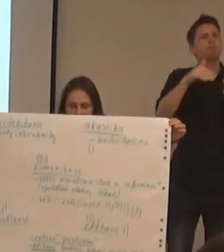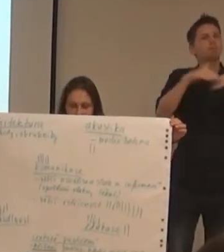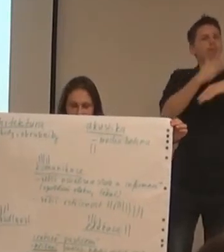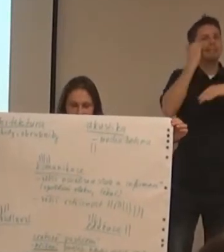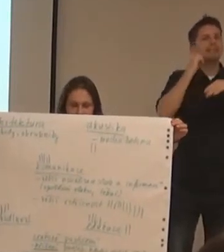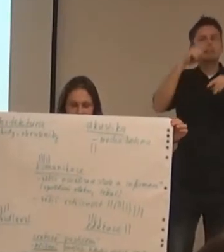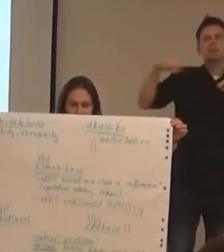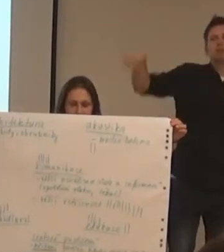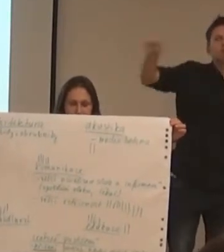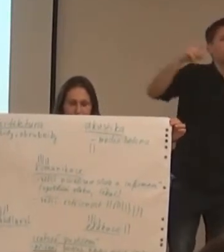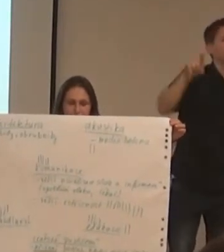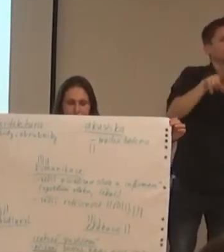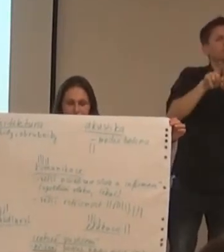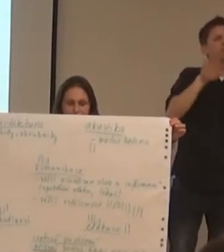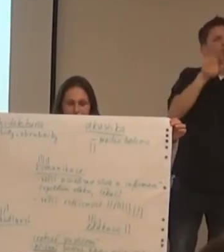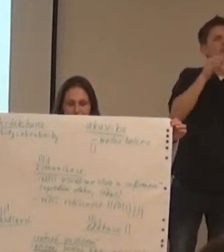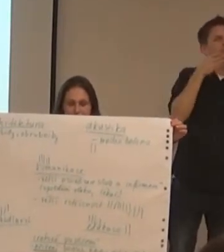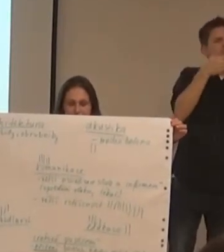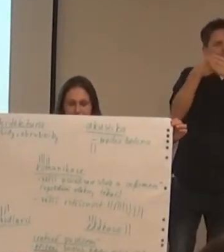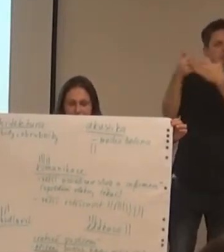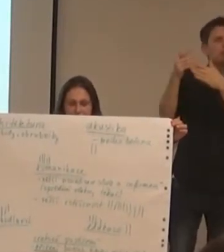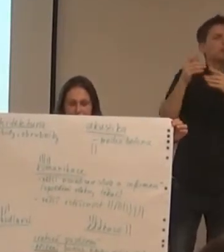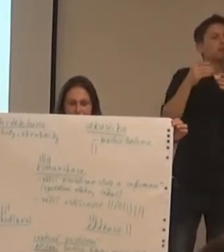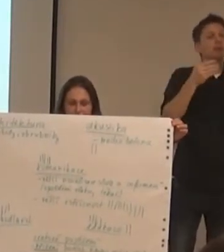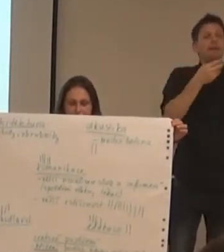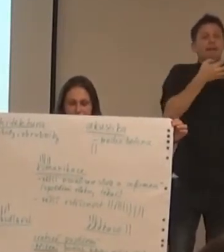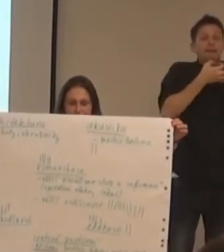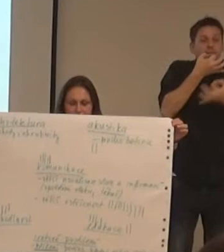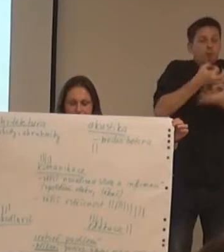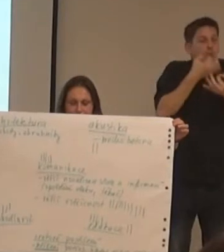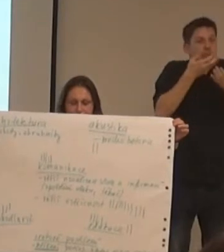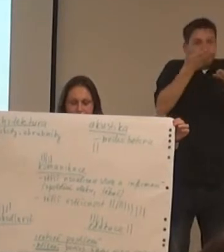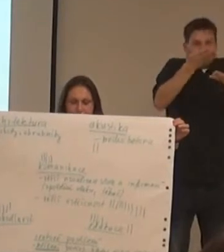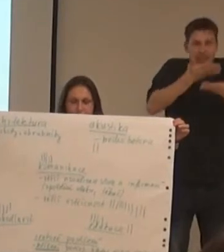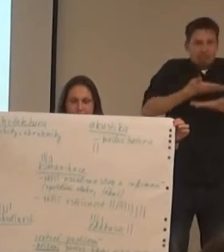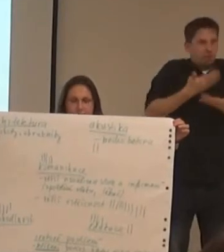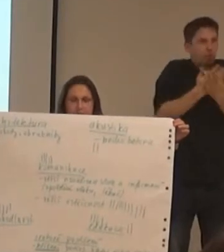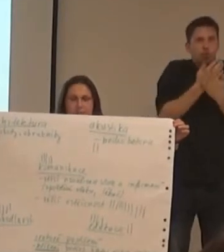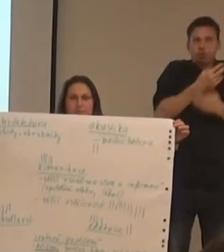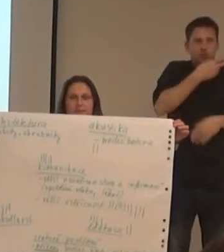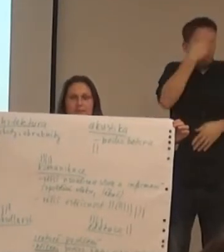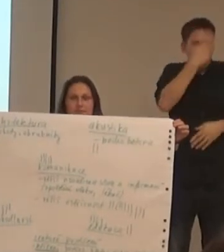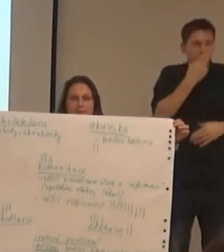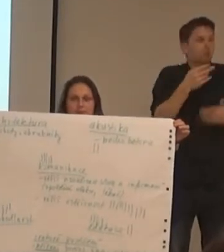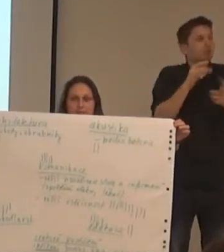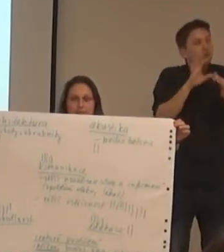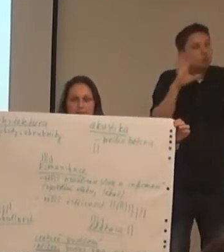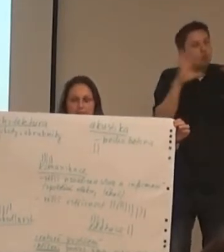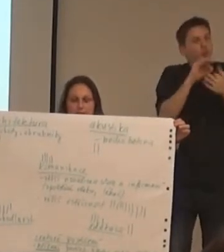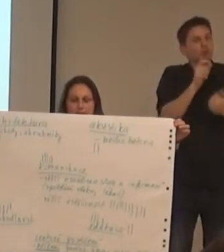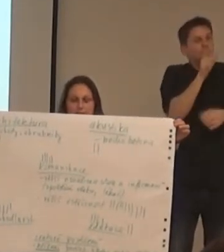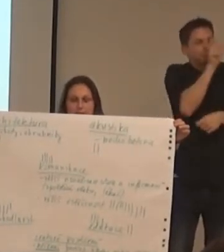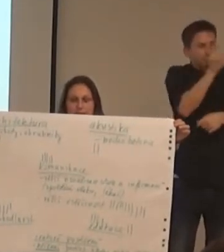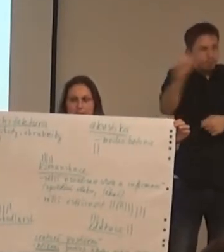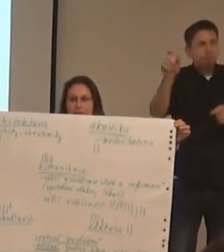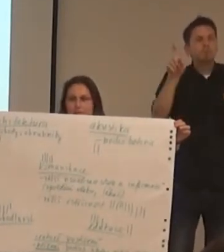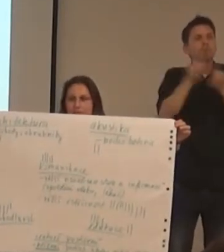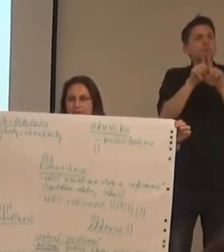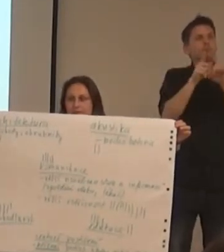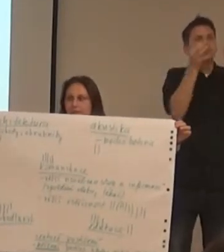totiž neserozumitelnost informací, použitá terminologie, použitý styl,